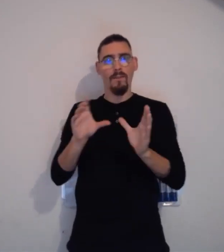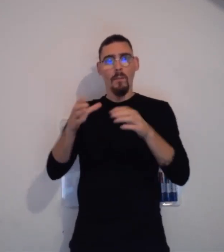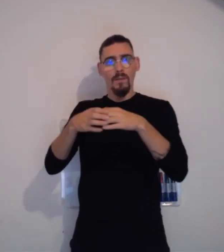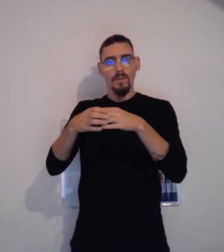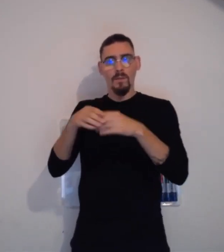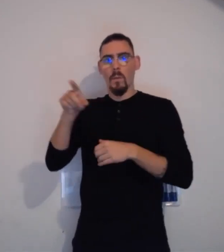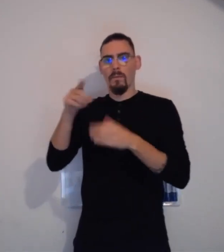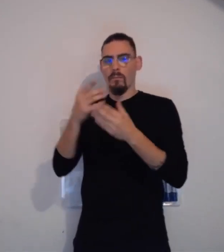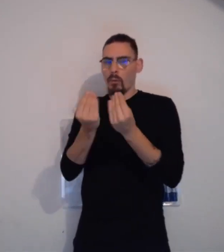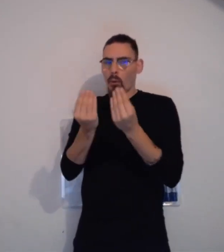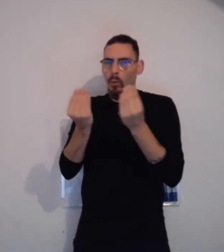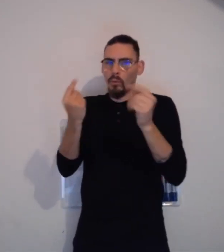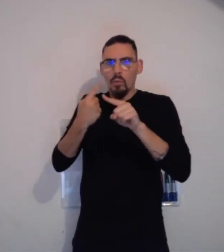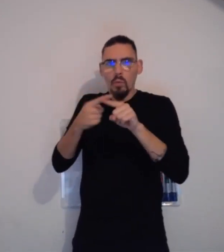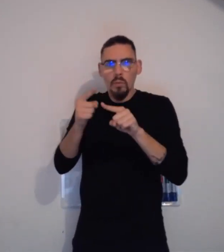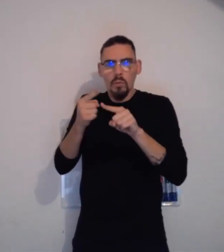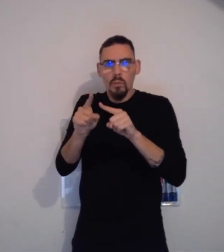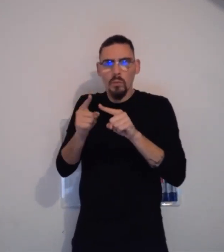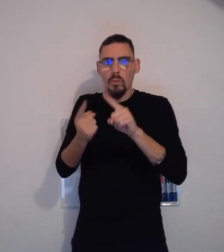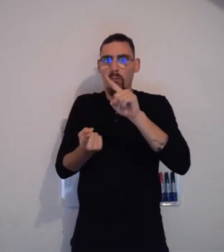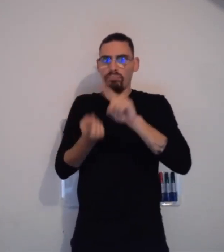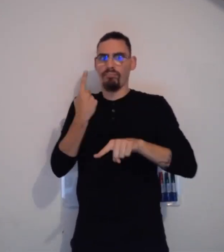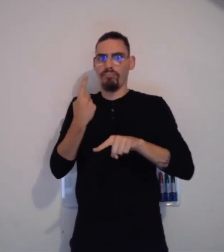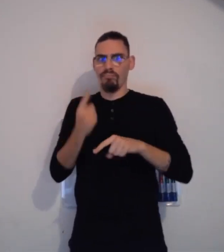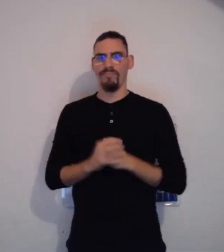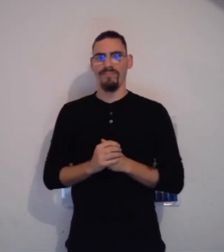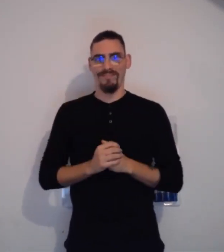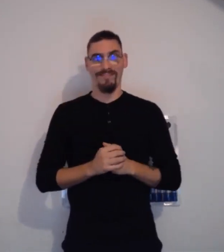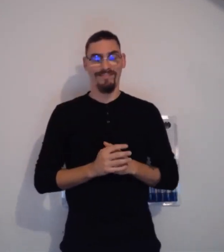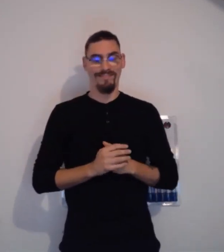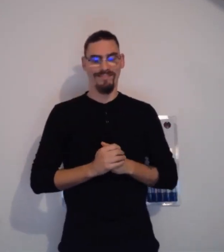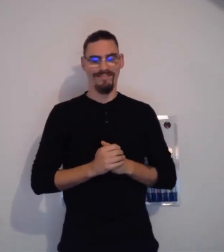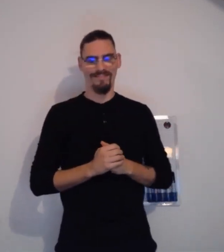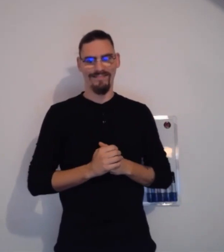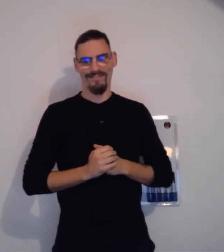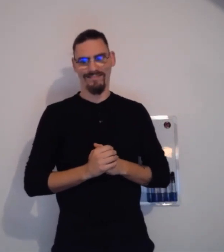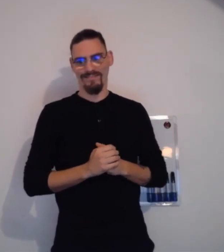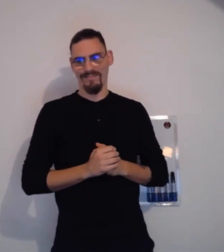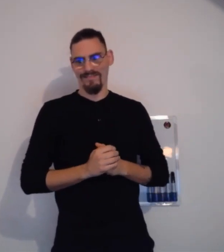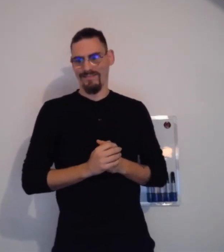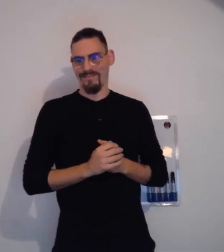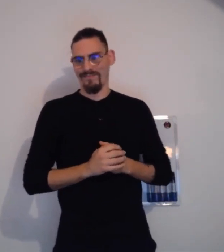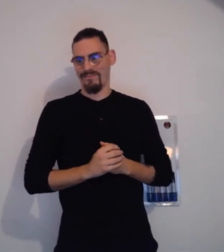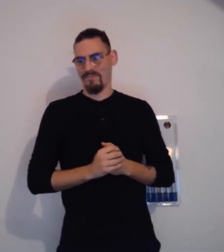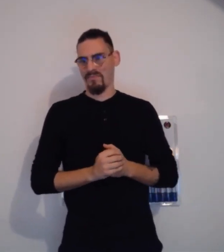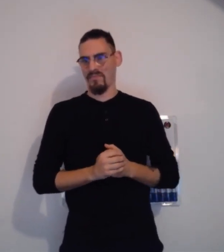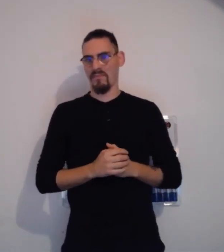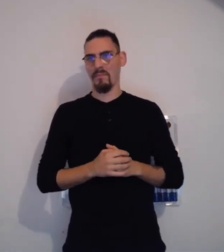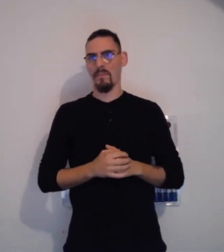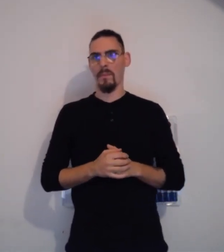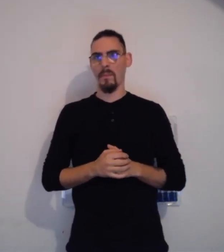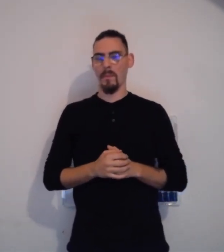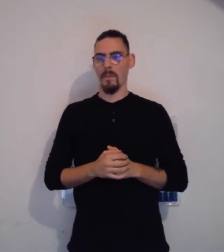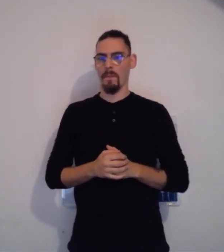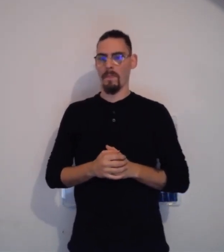autant de détails qu'un centre de formation. Il y a beaucoup de choses que le centre pourra vous apporter qu'il n'y aura pas forcément dans ces vidéos.